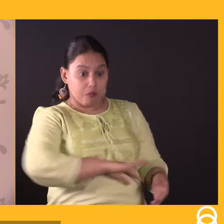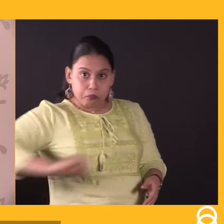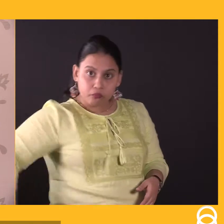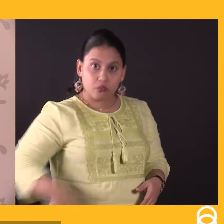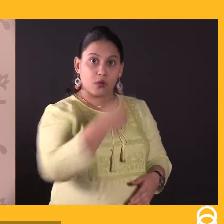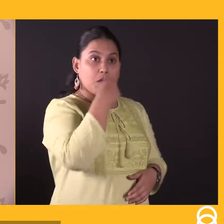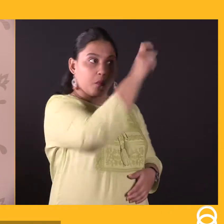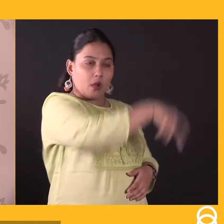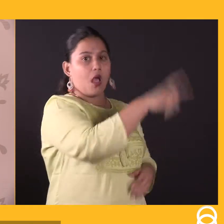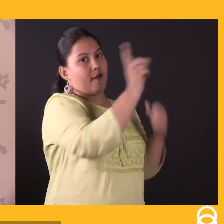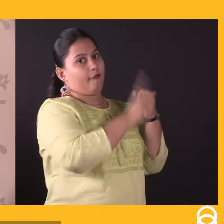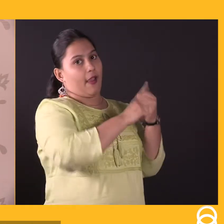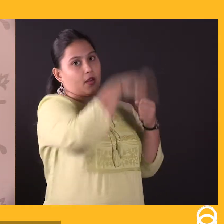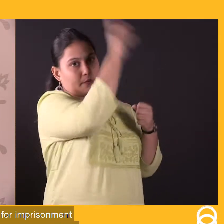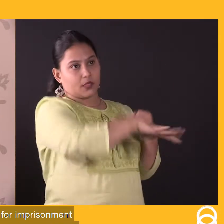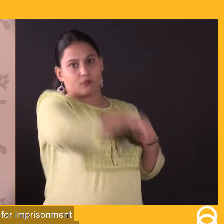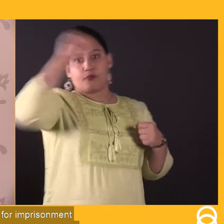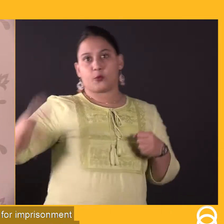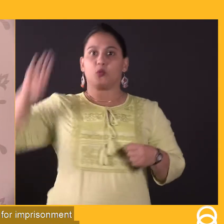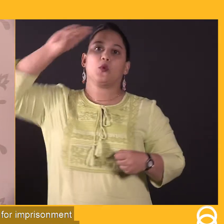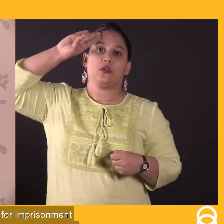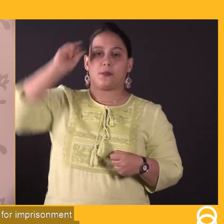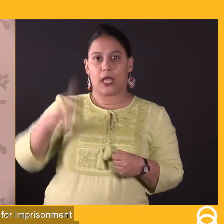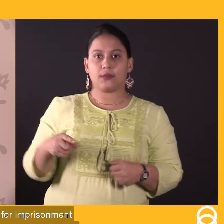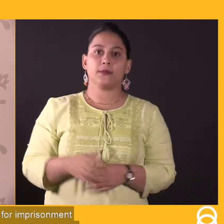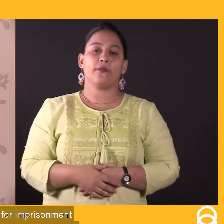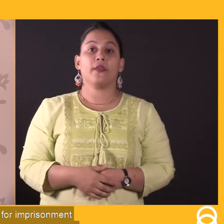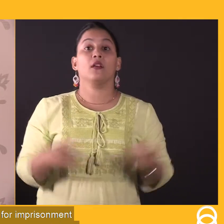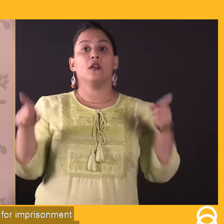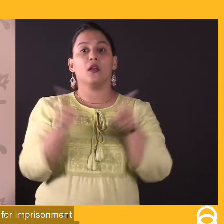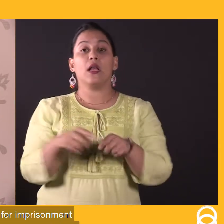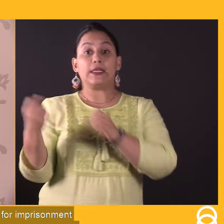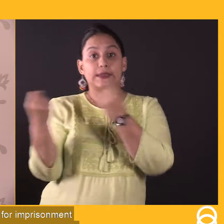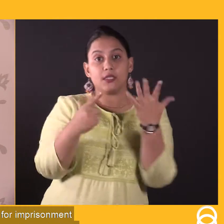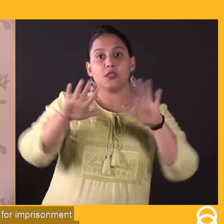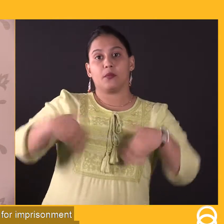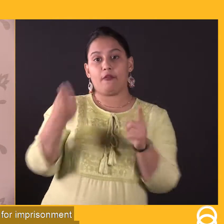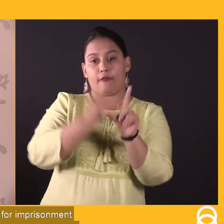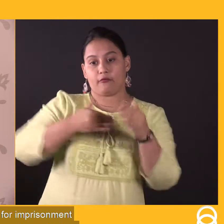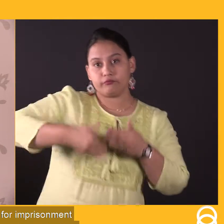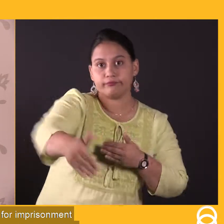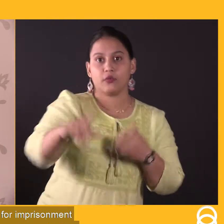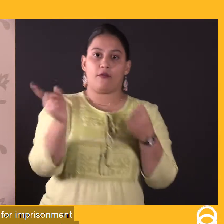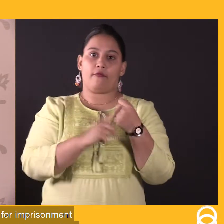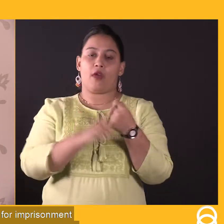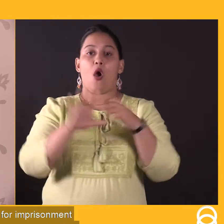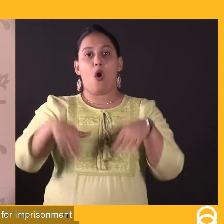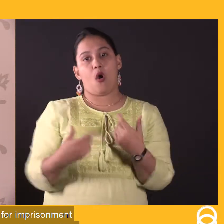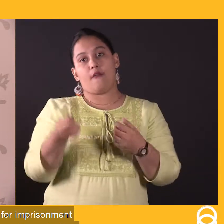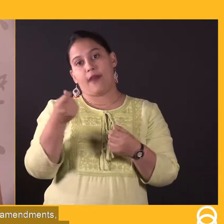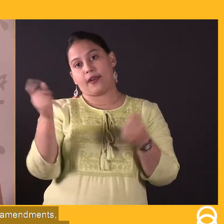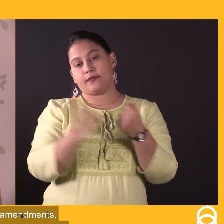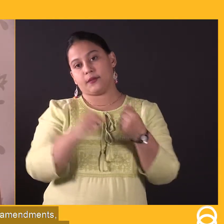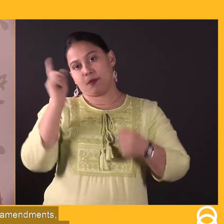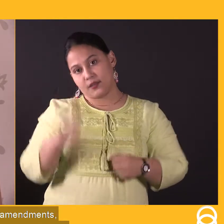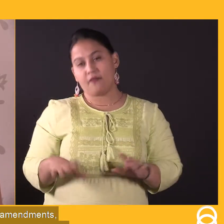अपरा इस कानून में छे महीने से लेके पांट साल तरकी सजागे प्रावदान और साथ में जुर्माना भी है.